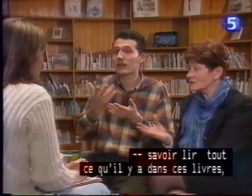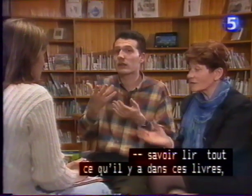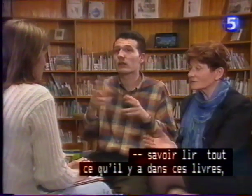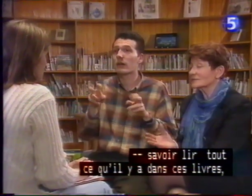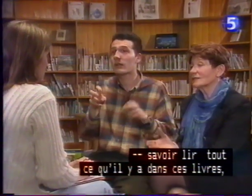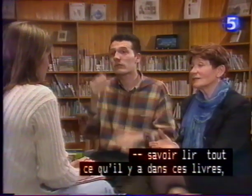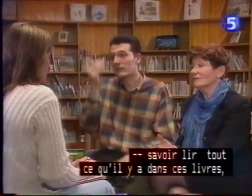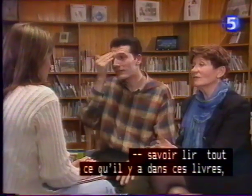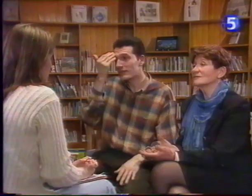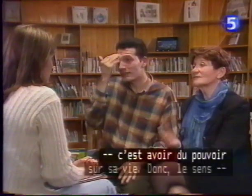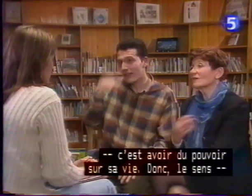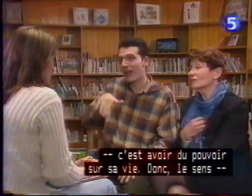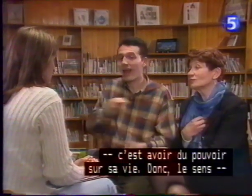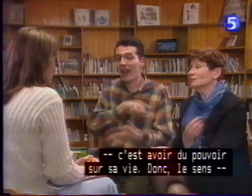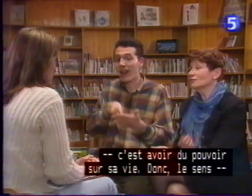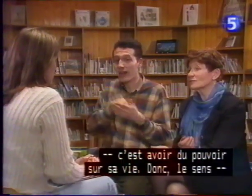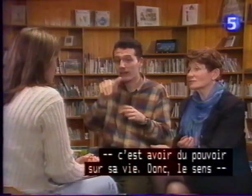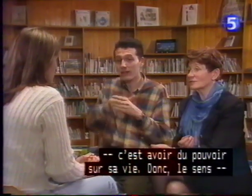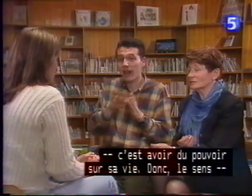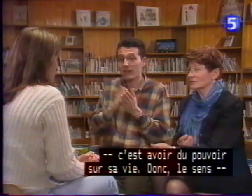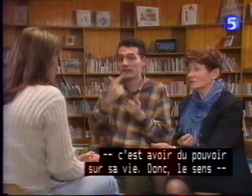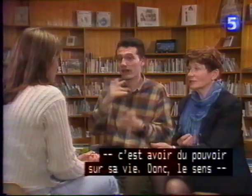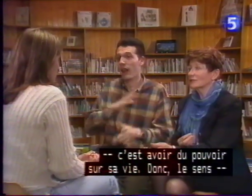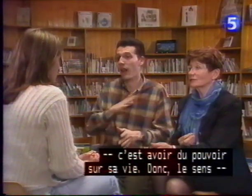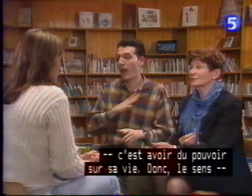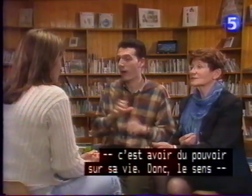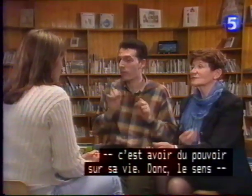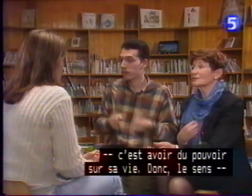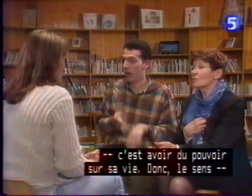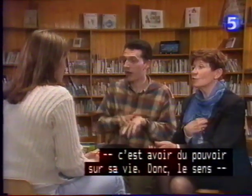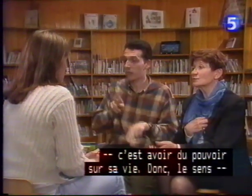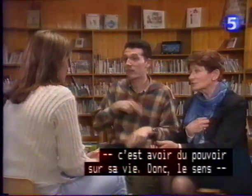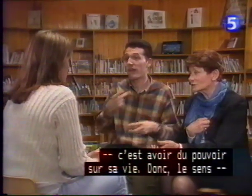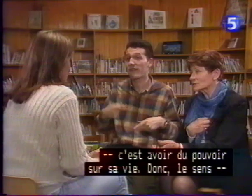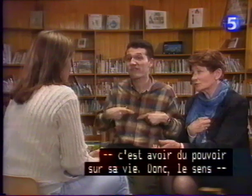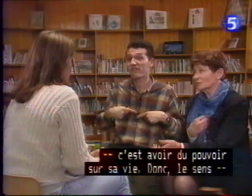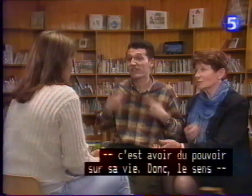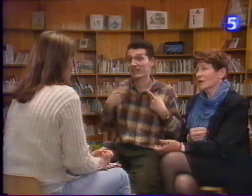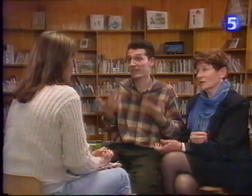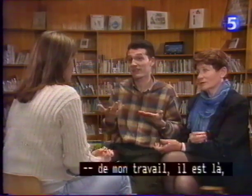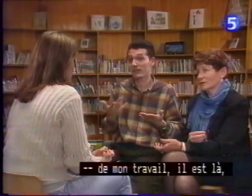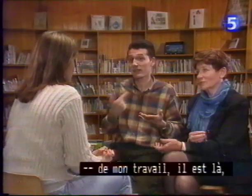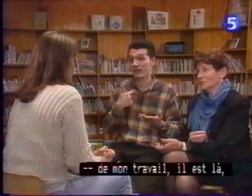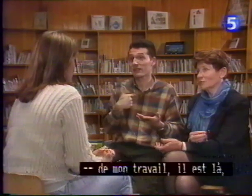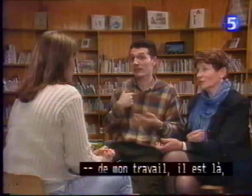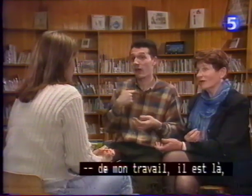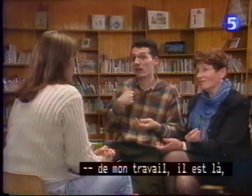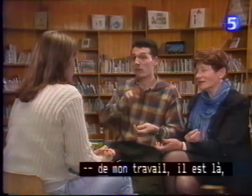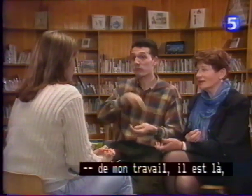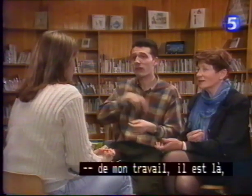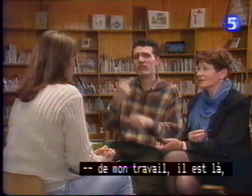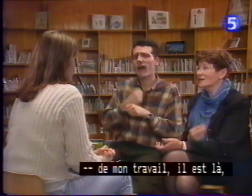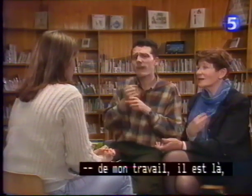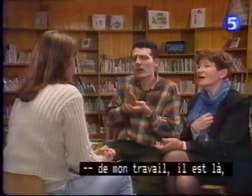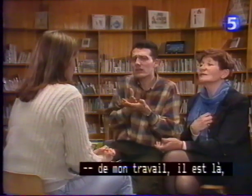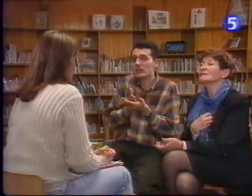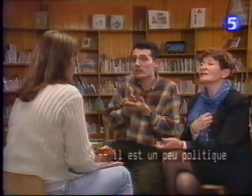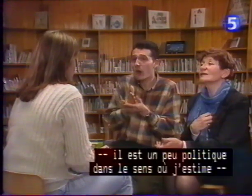dans ses livres, c'est avoir du pouvoir sur sa vie. Donc, le sens de mon travail, il est là. Il est